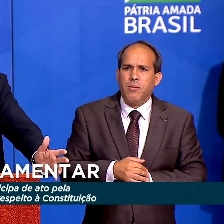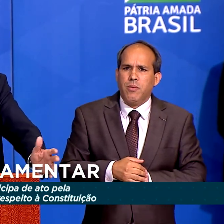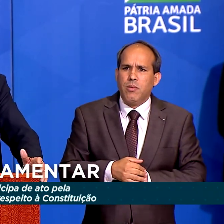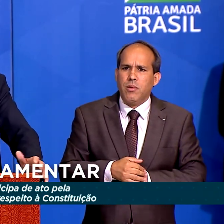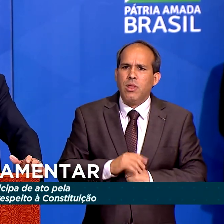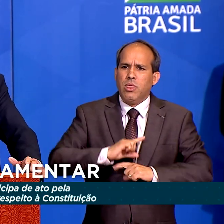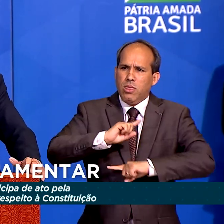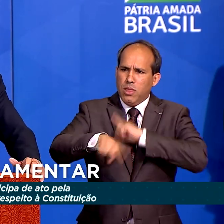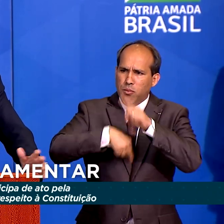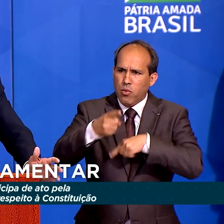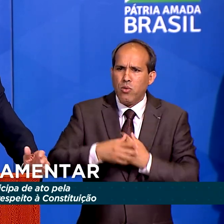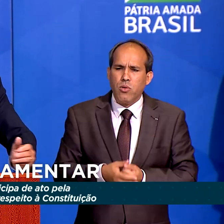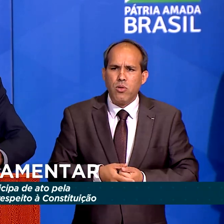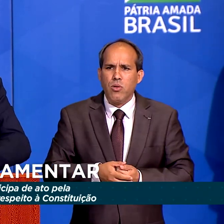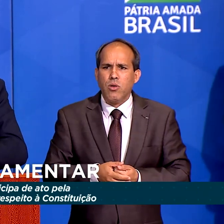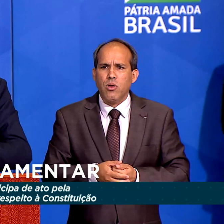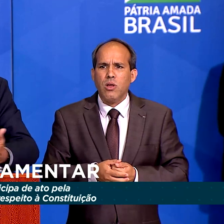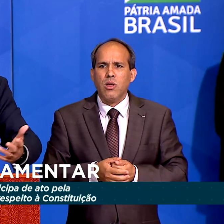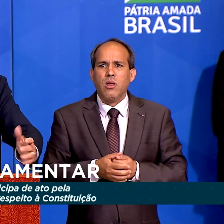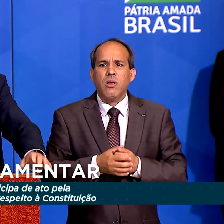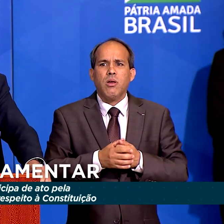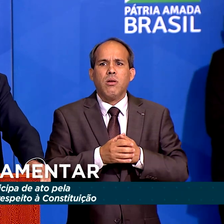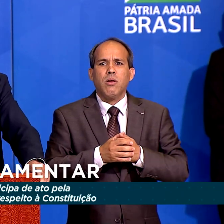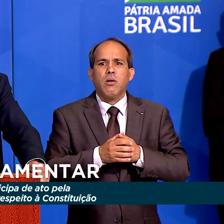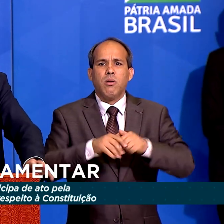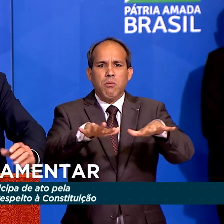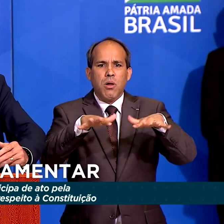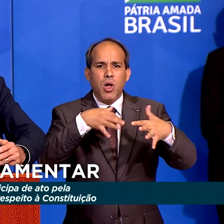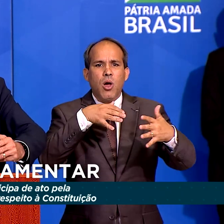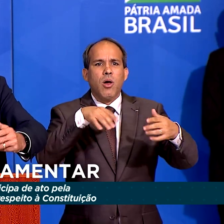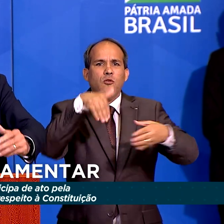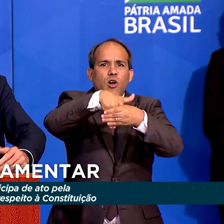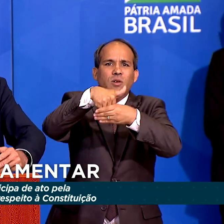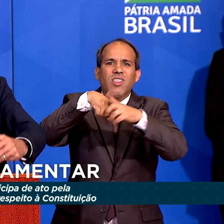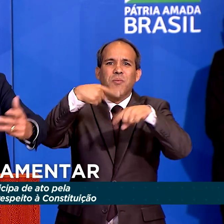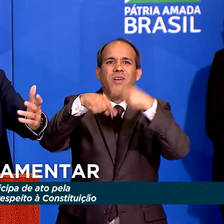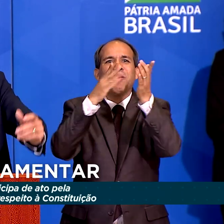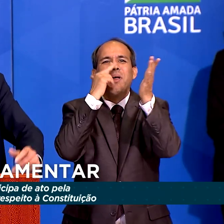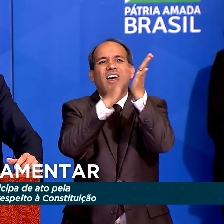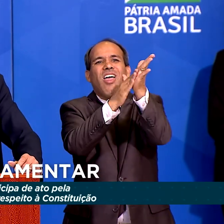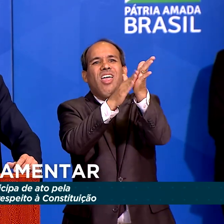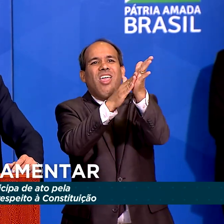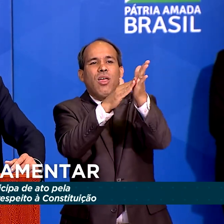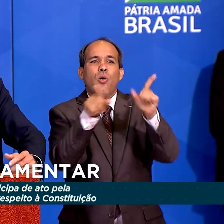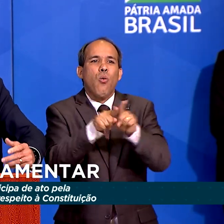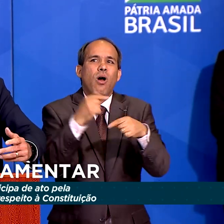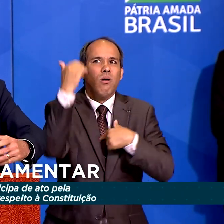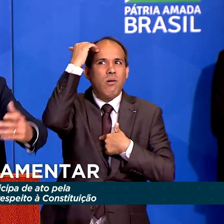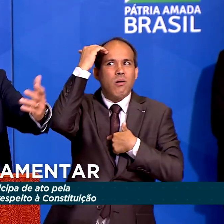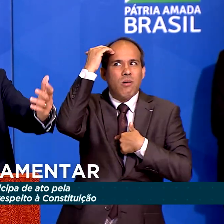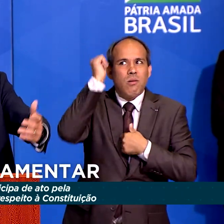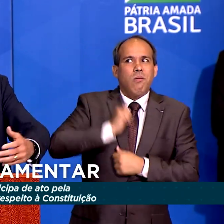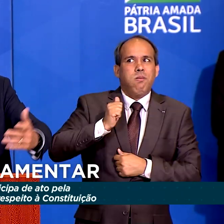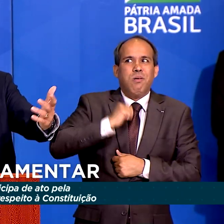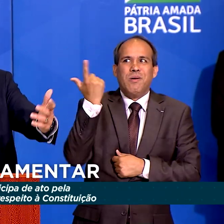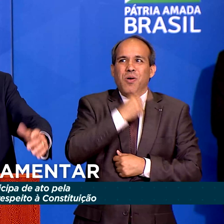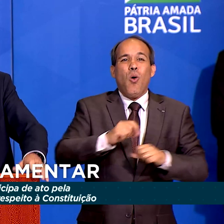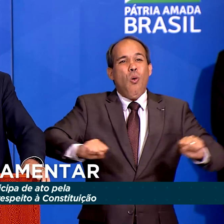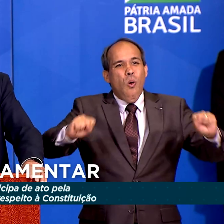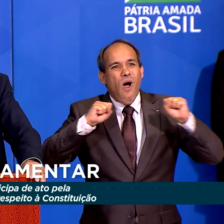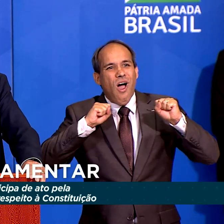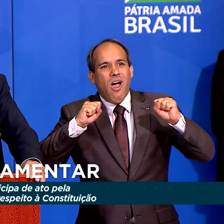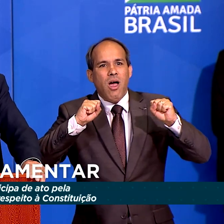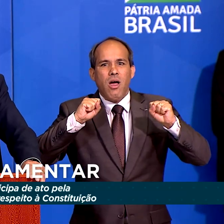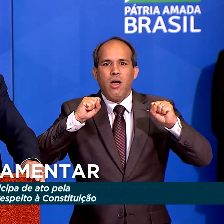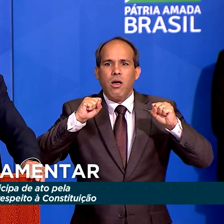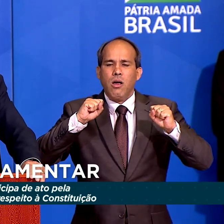Ao final da sessão, aplausos, como se fosse uma conquista, um hurra, valeu!